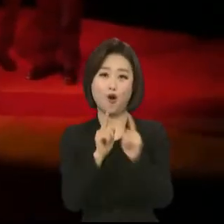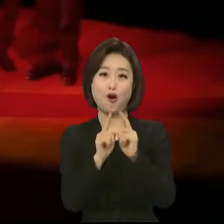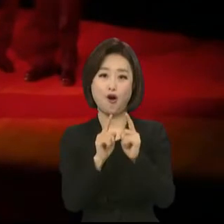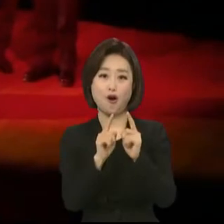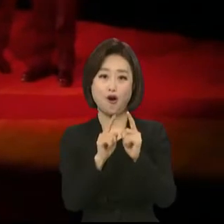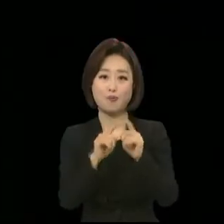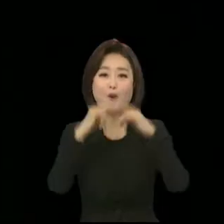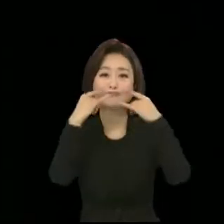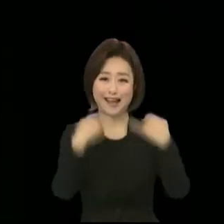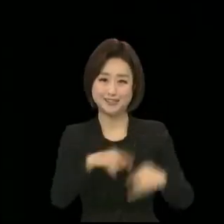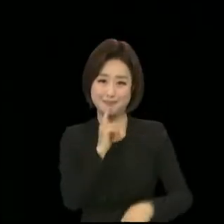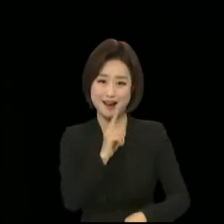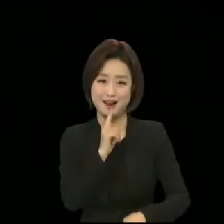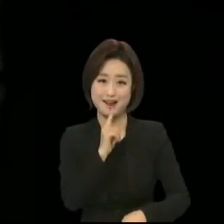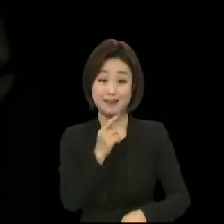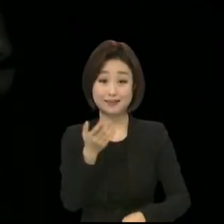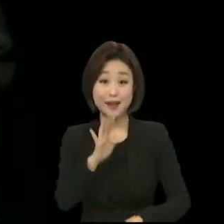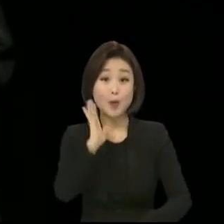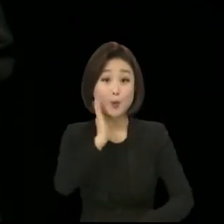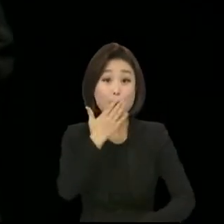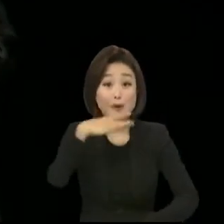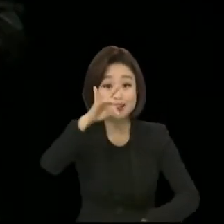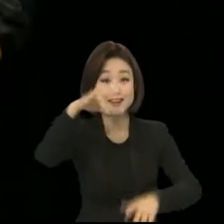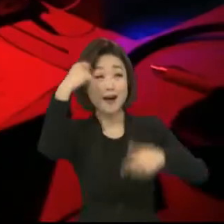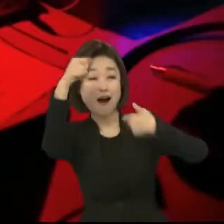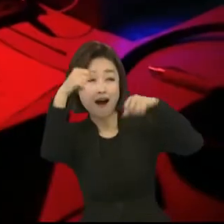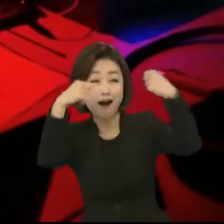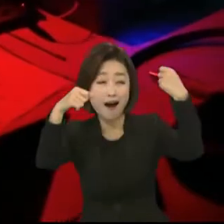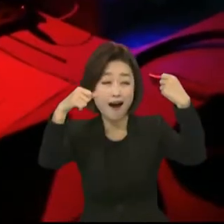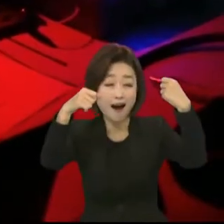배우가 수어로 얘기를 하면 프랑스 말로 다시 통역을 합니다.